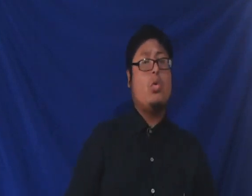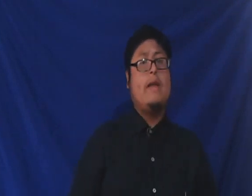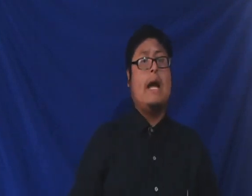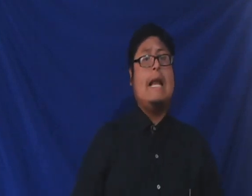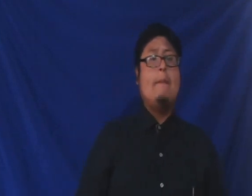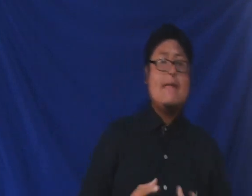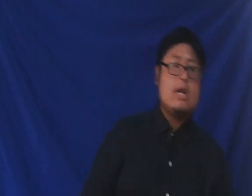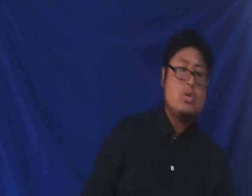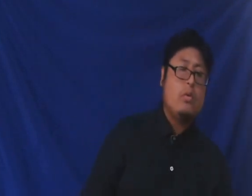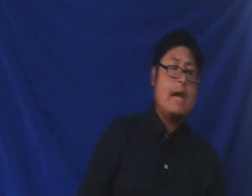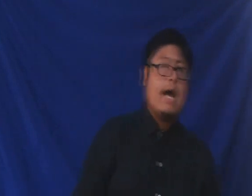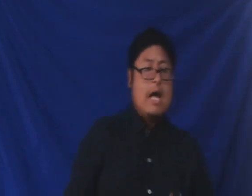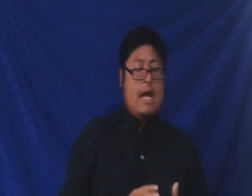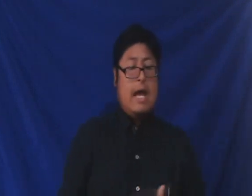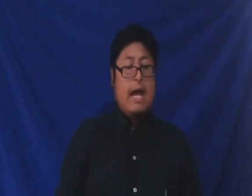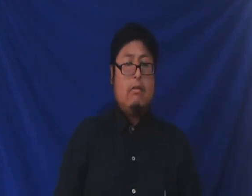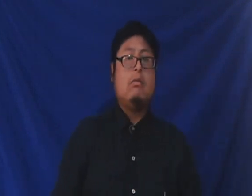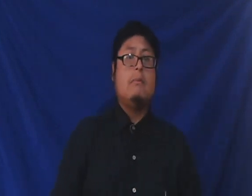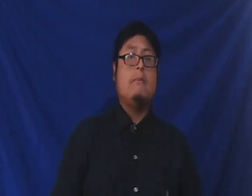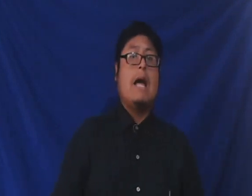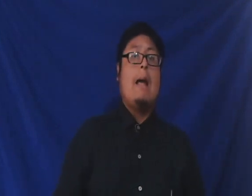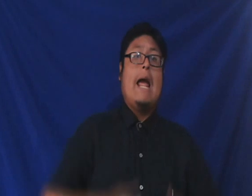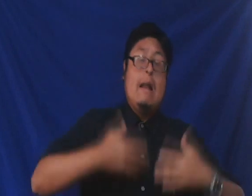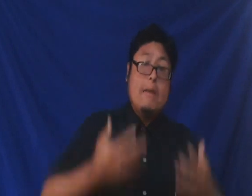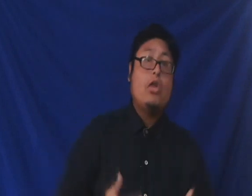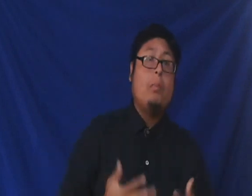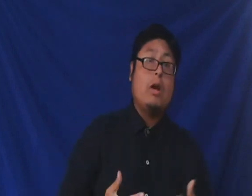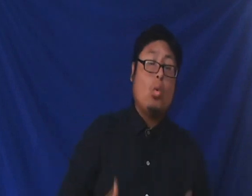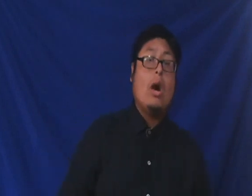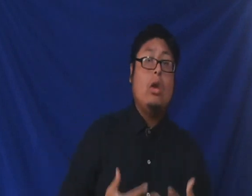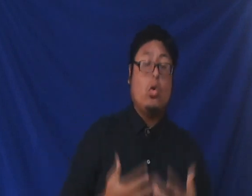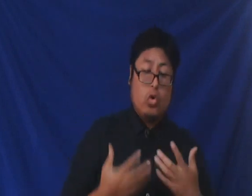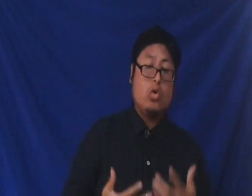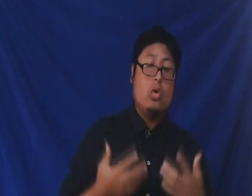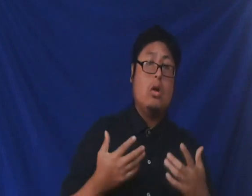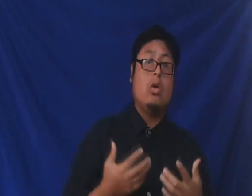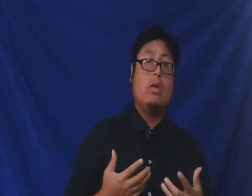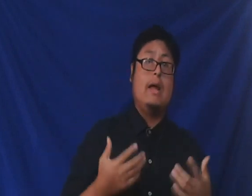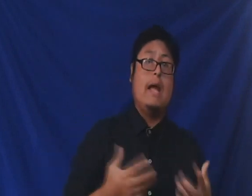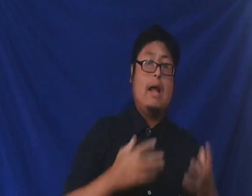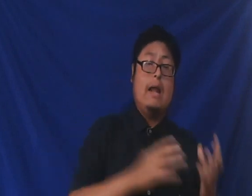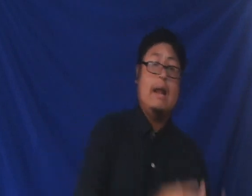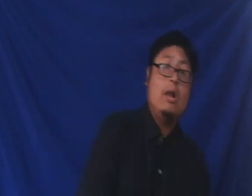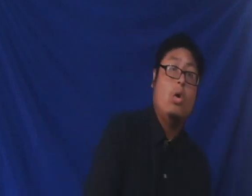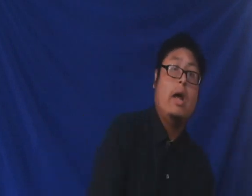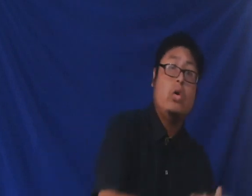Judía? La Midrash Judía es el medio por el cual nosotros, ellos